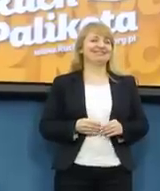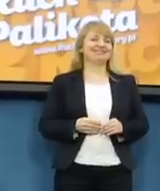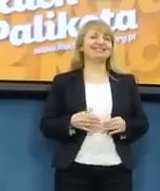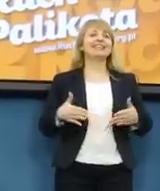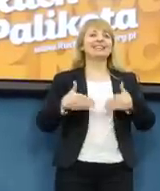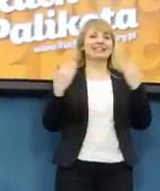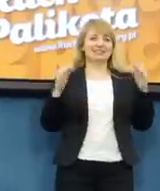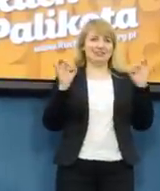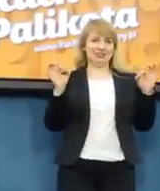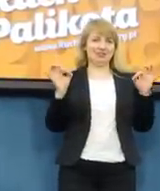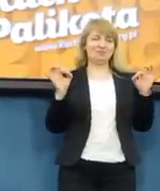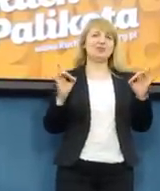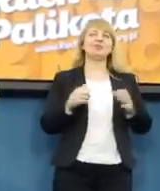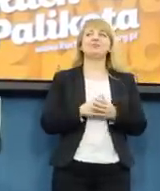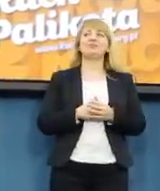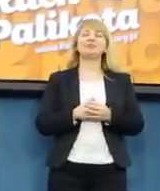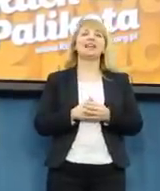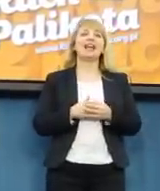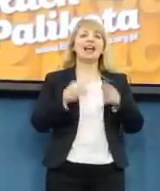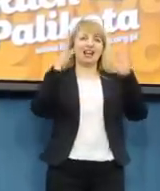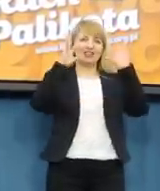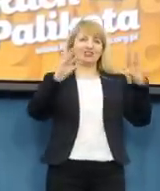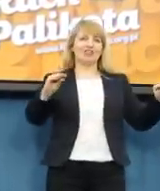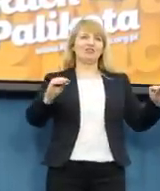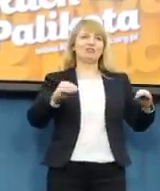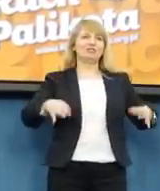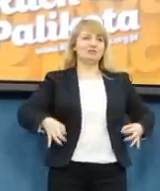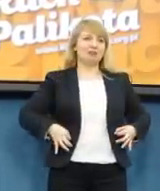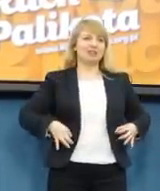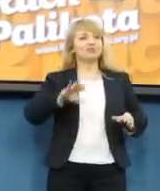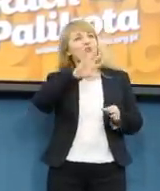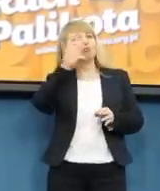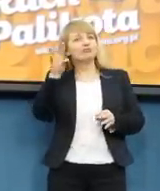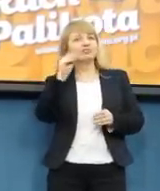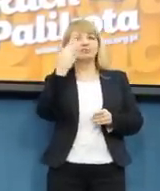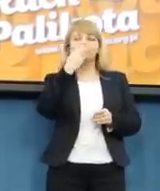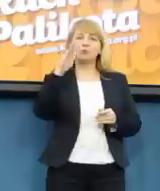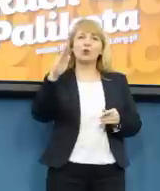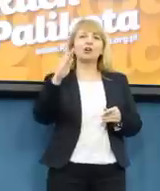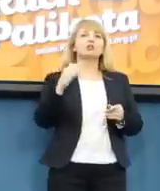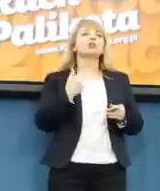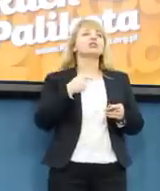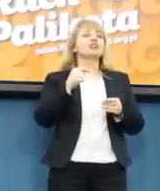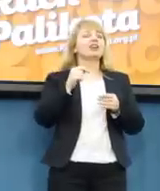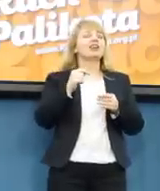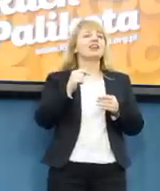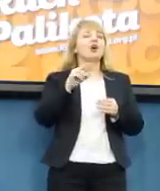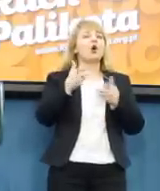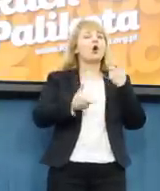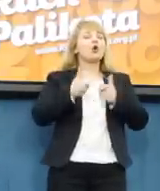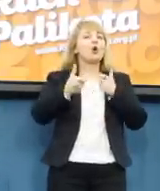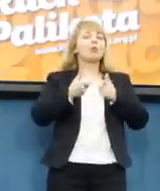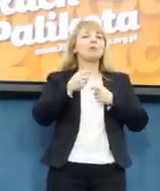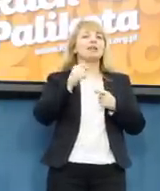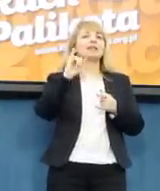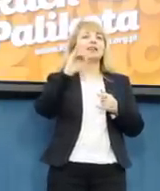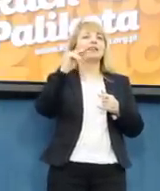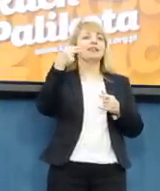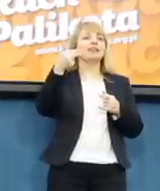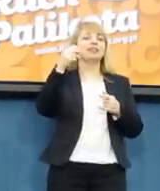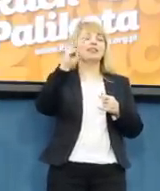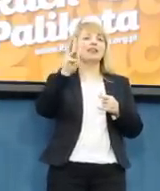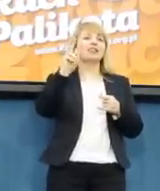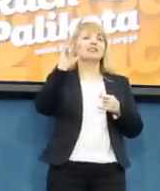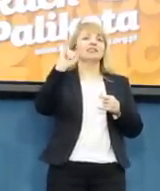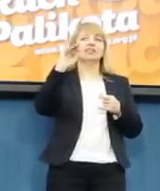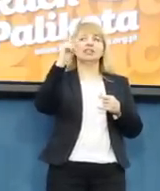Dzień dobry. Szanowni Państwo, wszystko wskazuje na to, że traktowanie in vitro jako oręża w walce